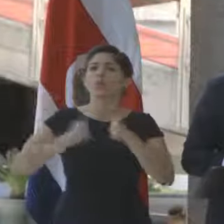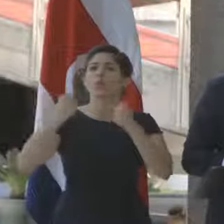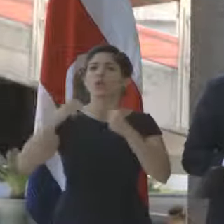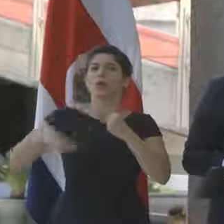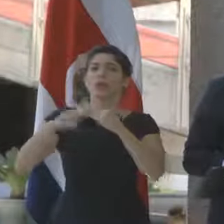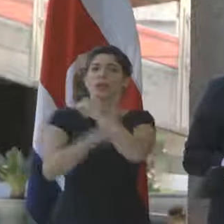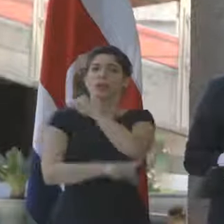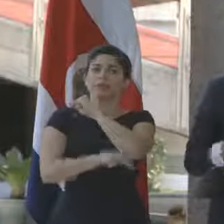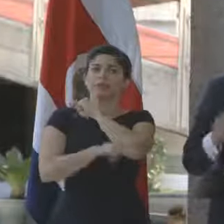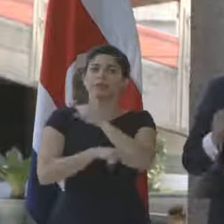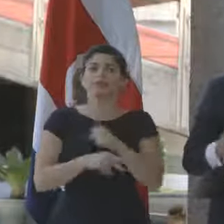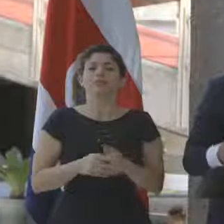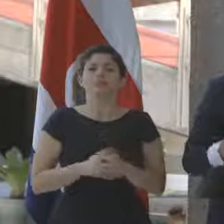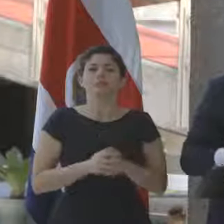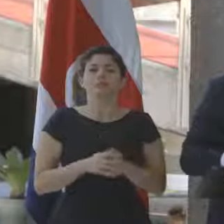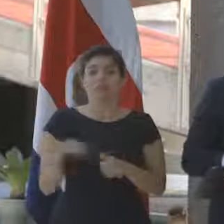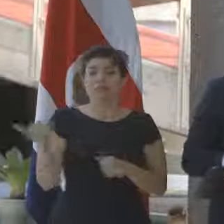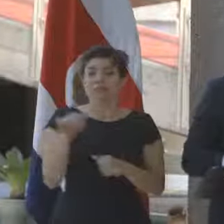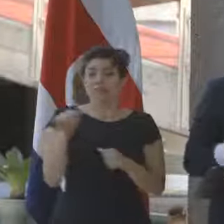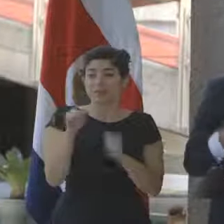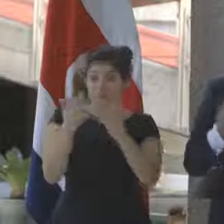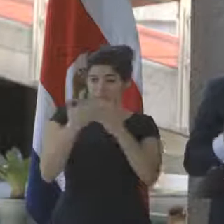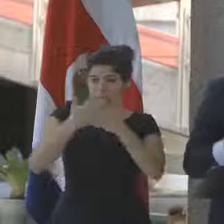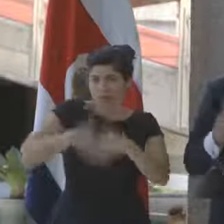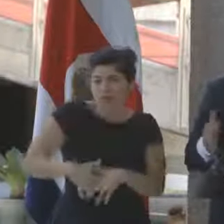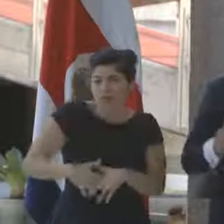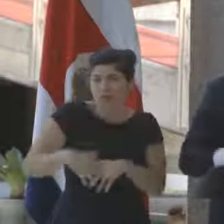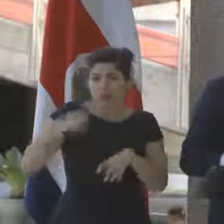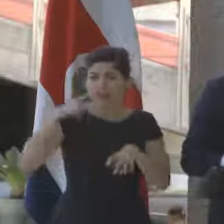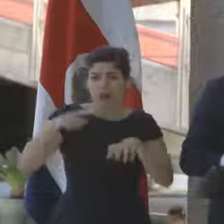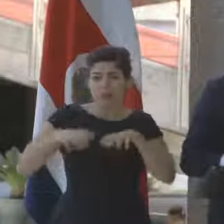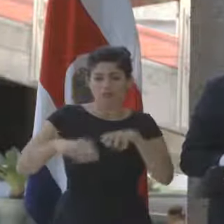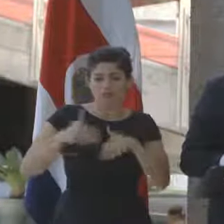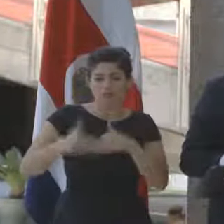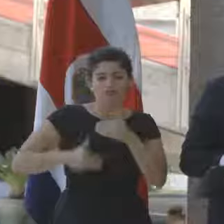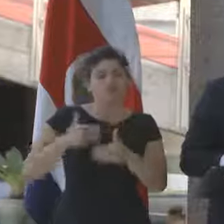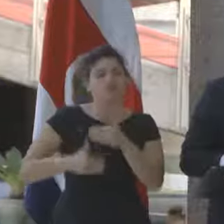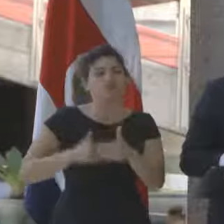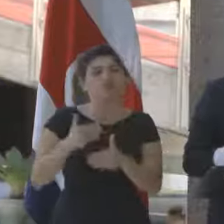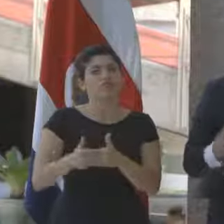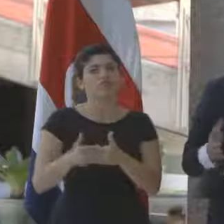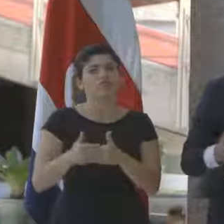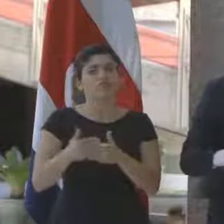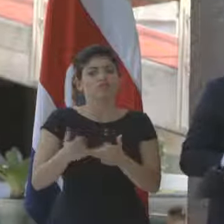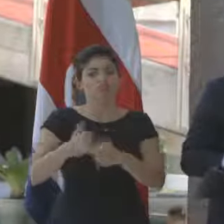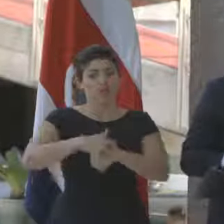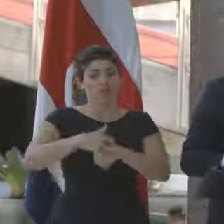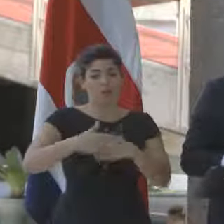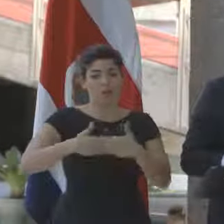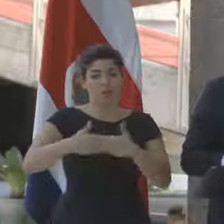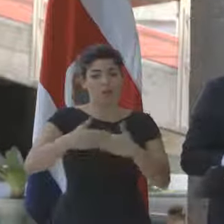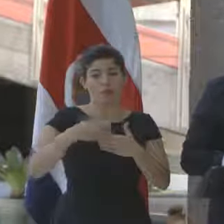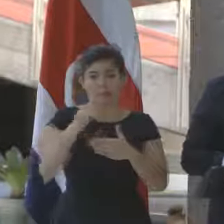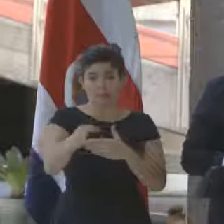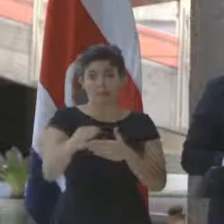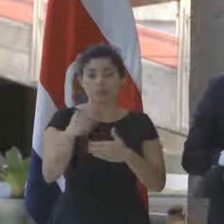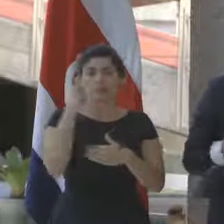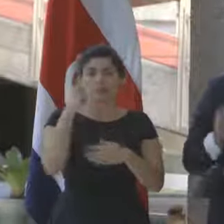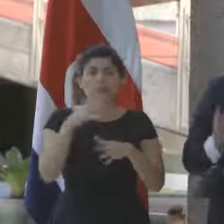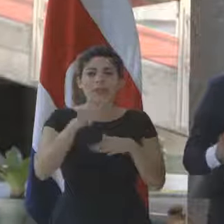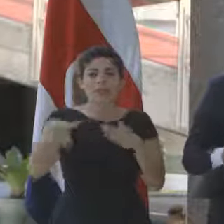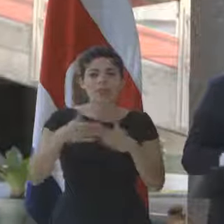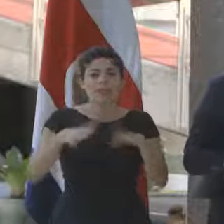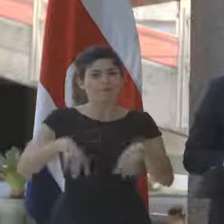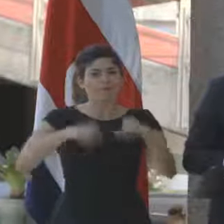república a, la misma sintonía, actuar en este tiempo venidero para ser